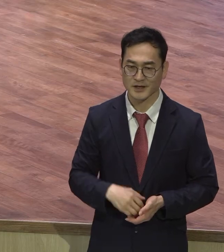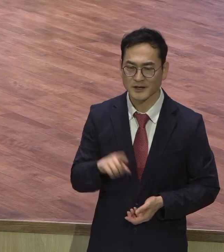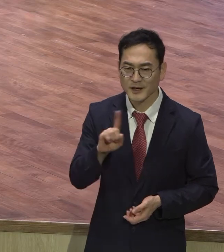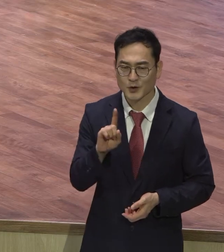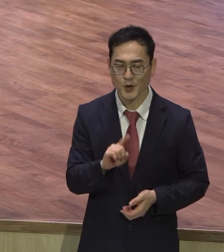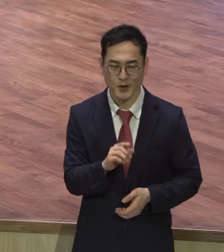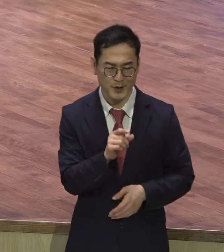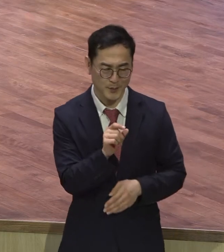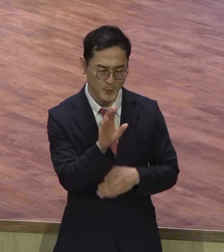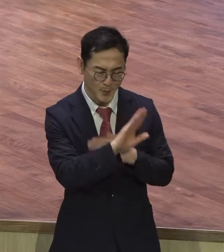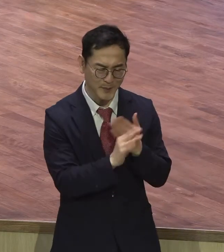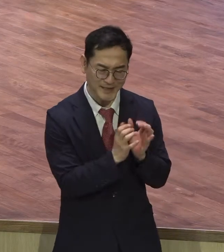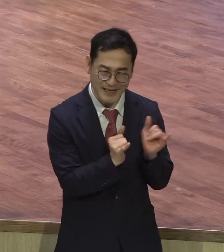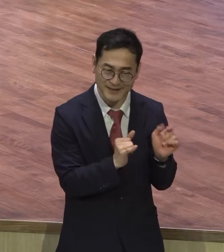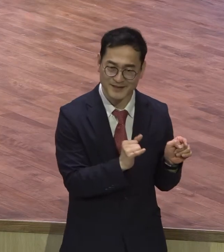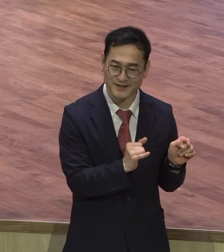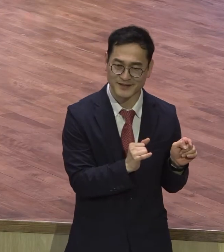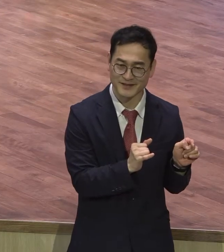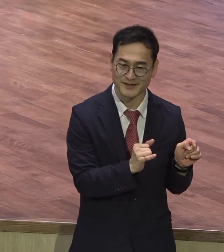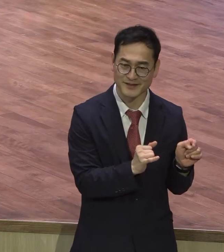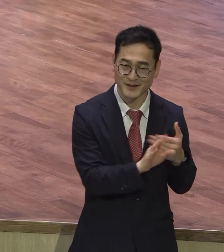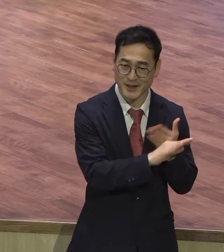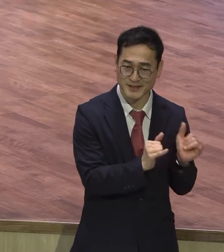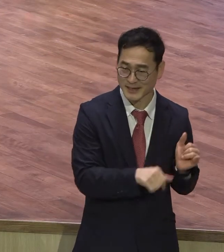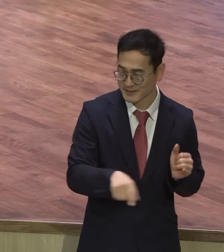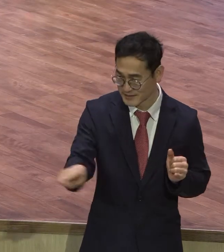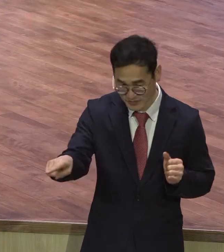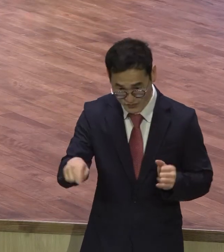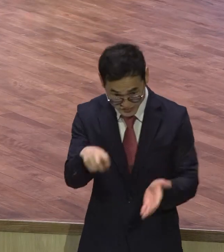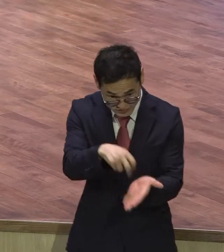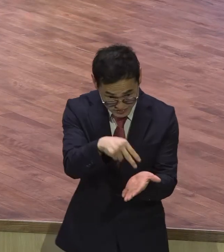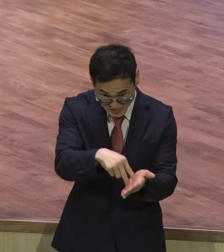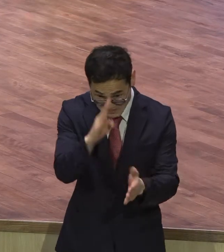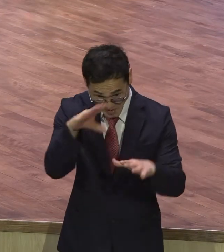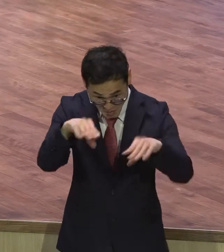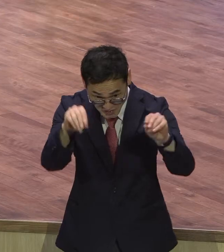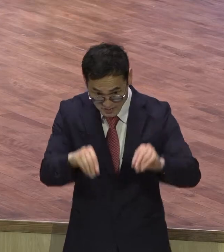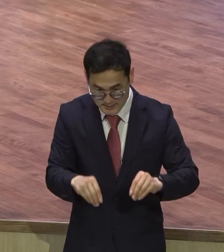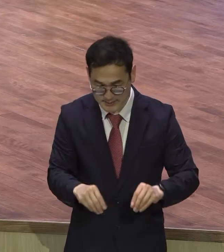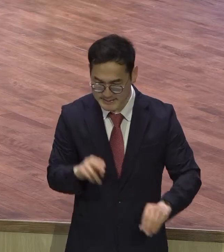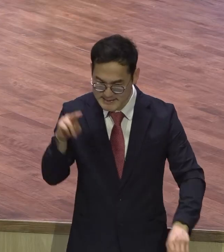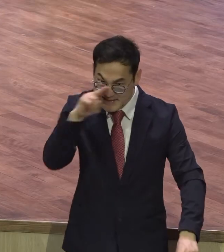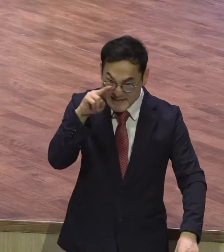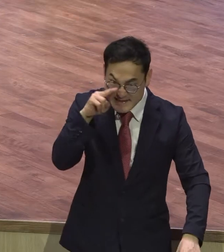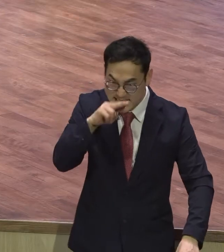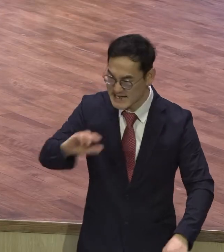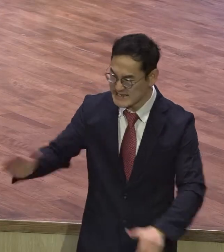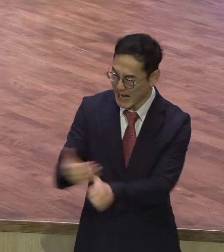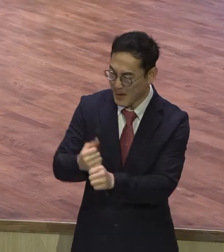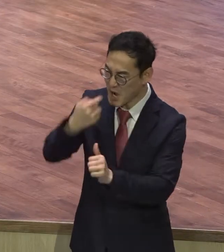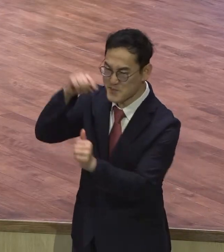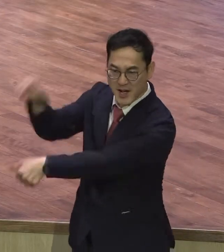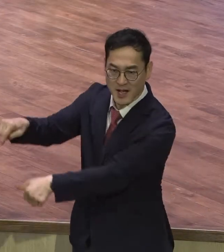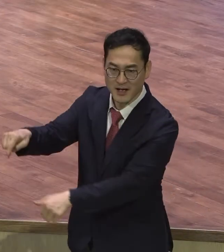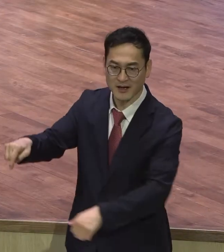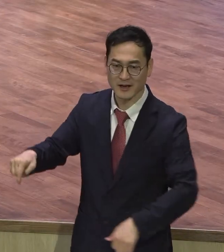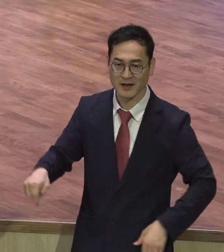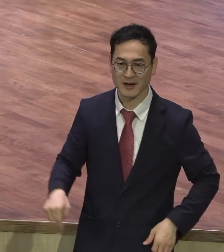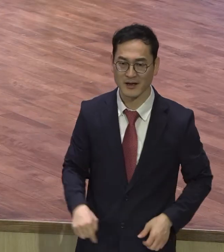그러니까 또 이 정치 교회 정치가 또 잡아가지고 조집니다. 그냥 왜